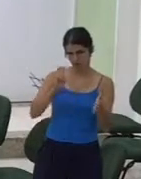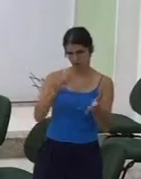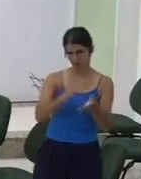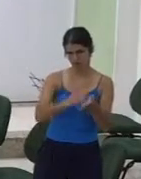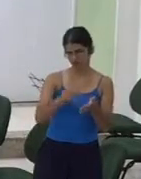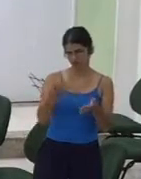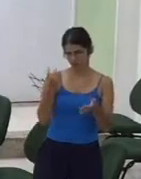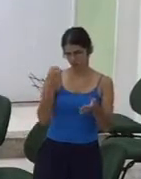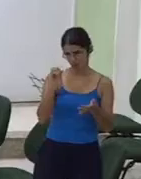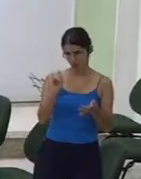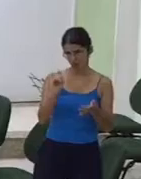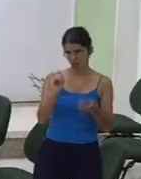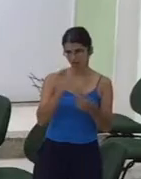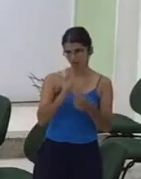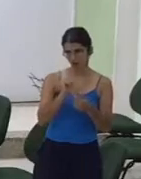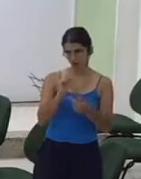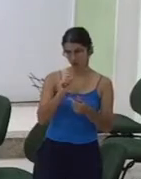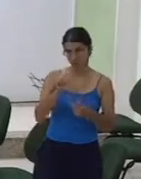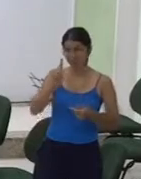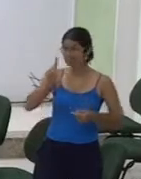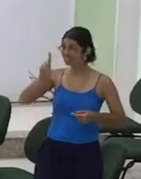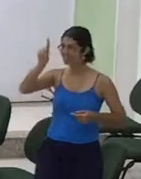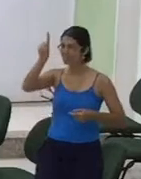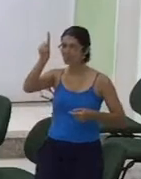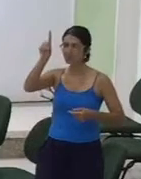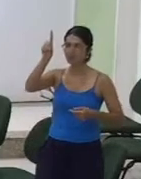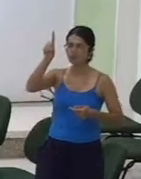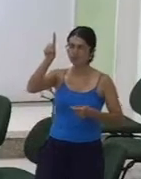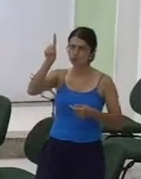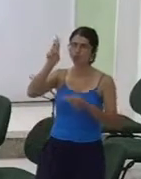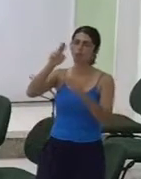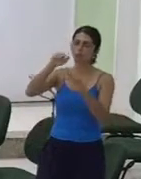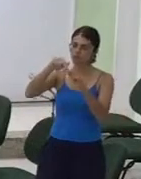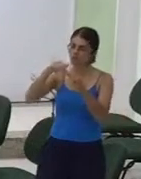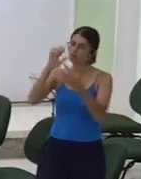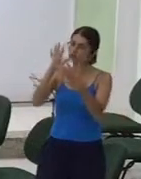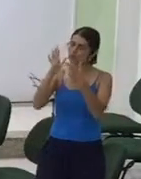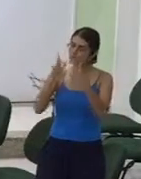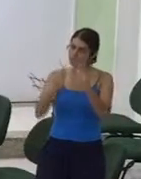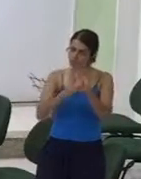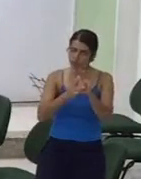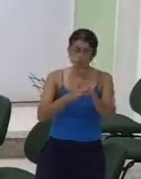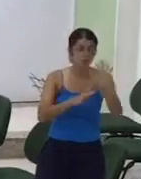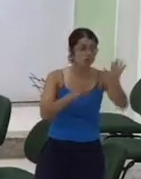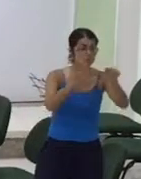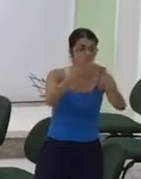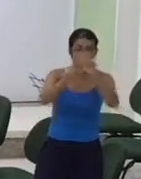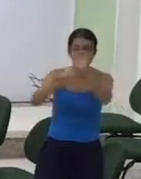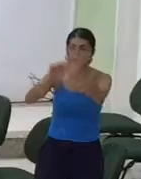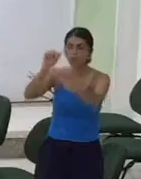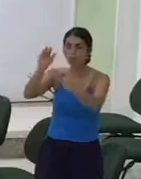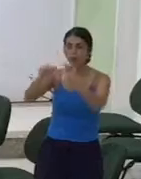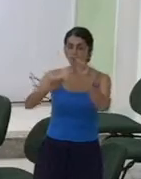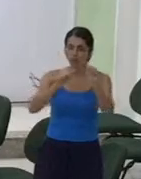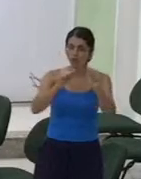toda a graça Que em Cristo Jesus Vos chamou A sua eterna glória Depois de haver